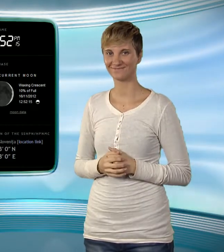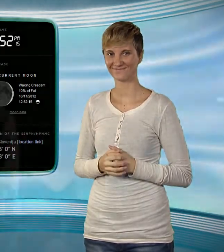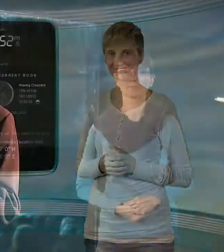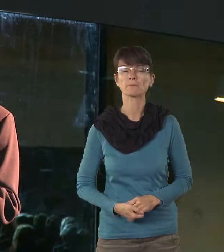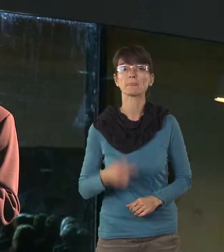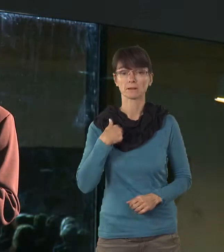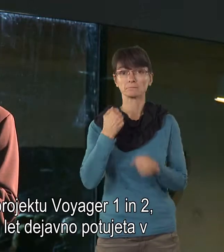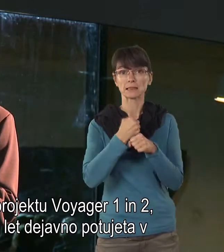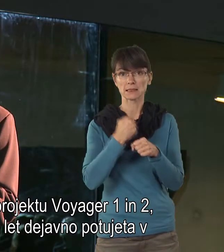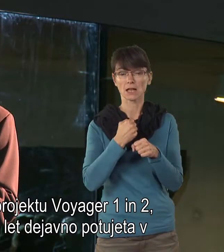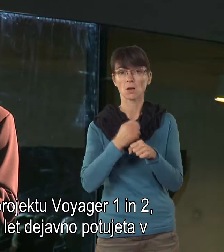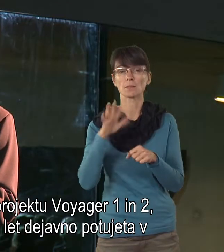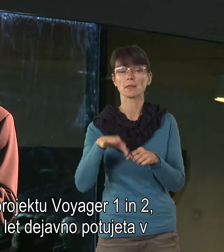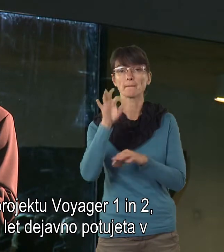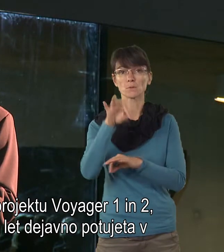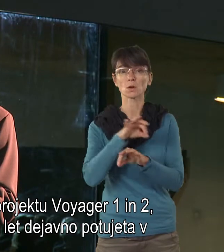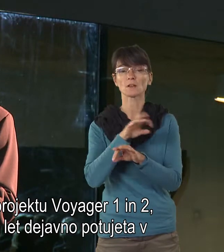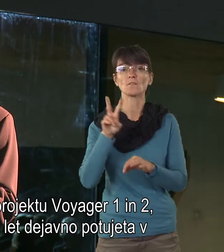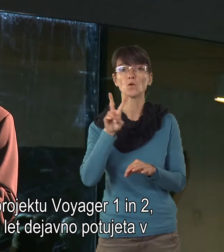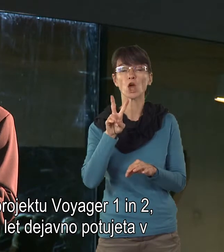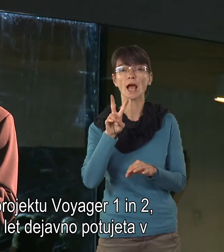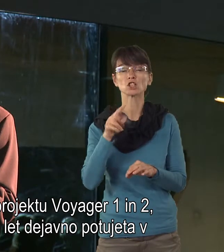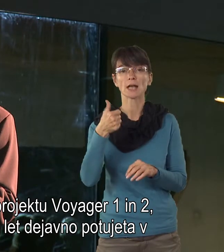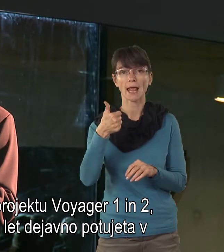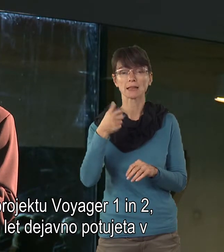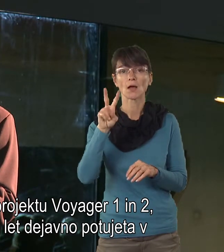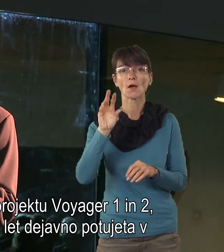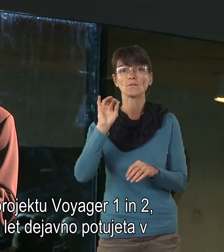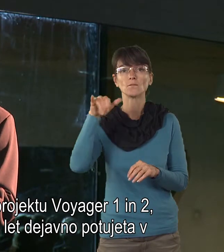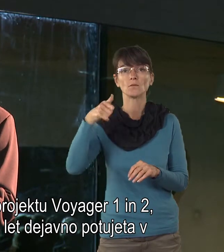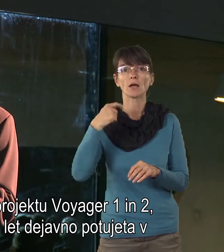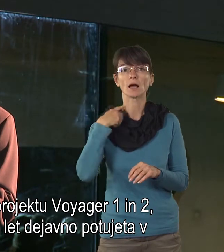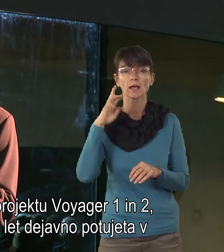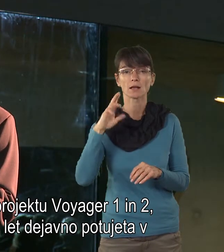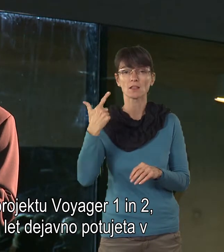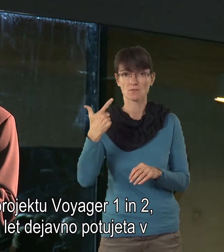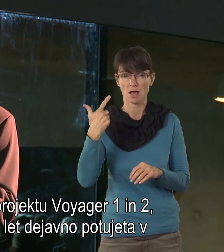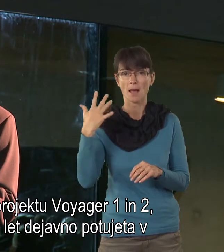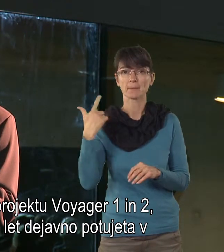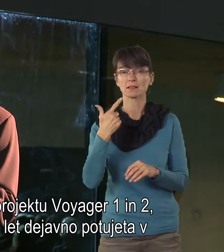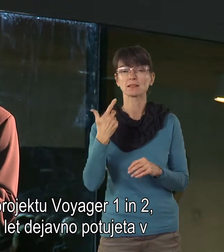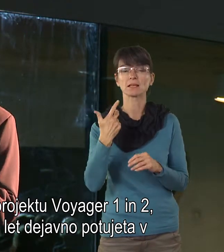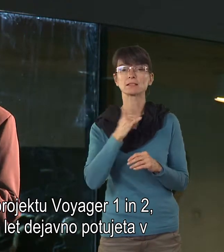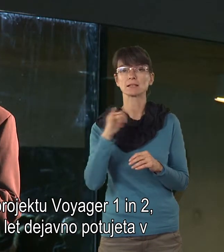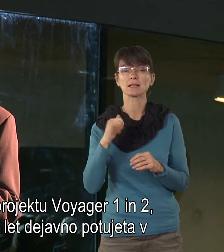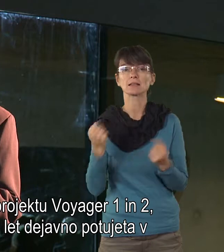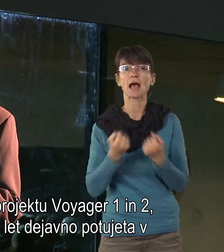Delo sem na projekti Voyager 1 in 2, ki prezduje ta sedaj 35 let aktivnega potovanja v